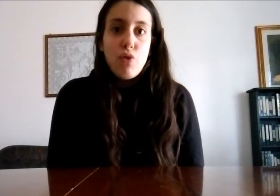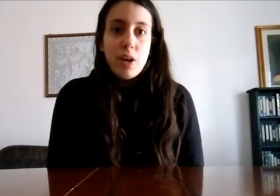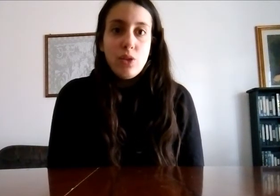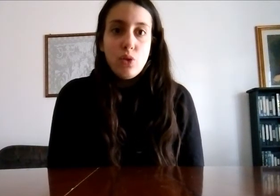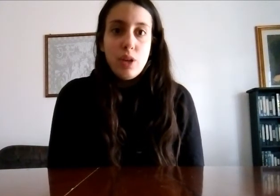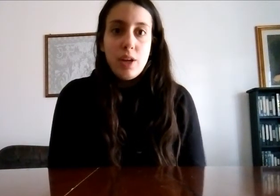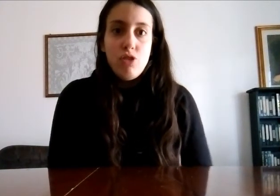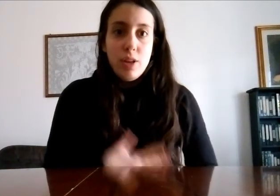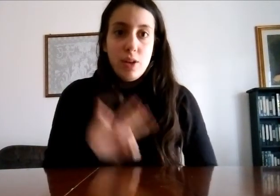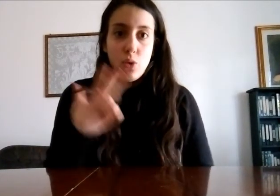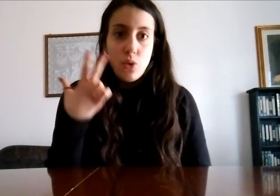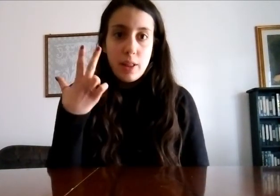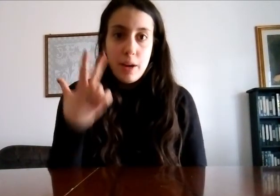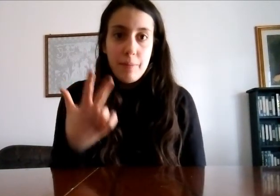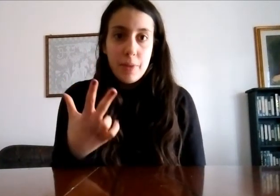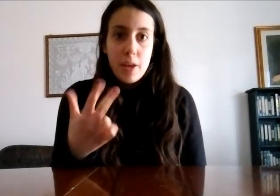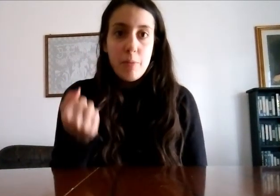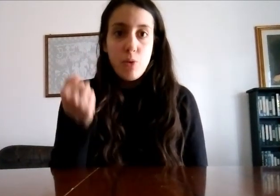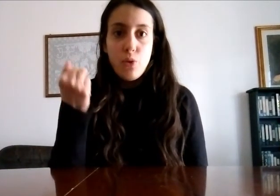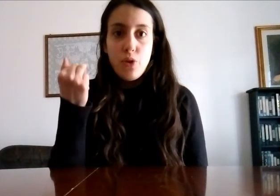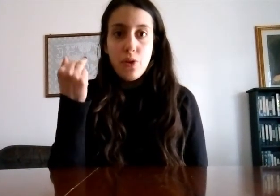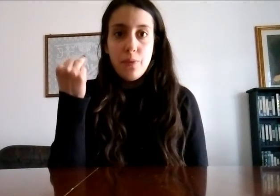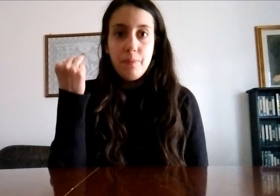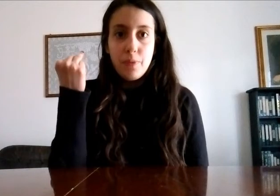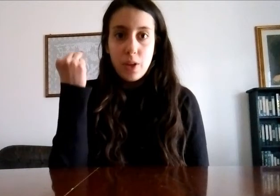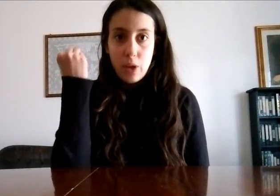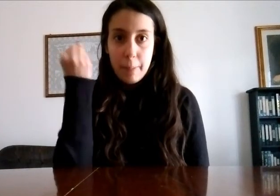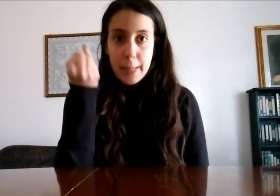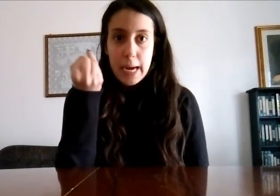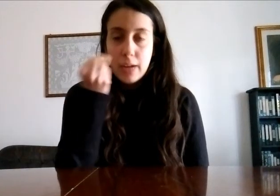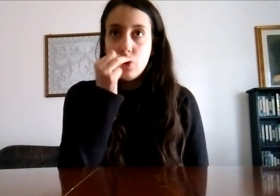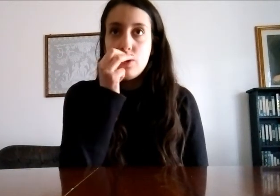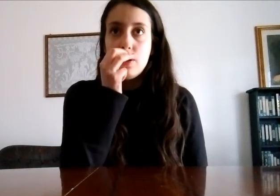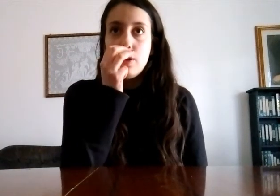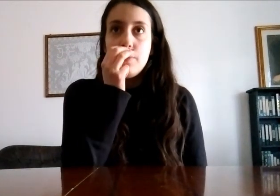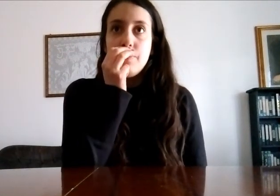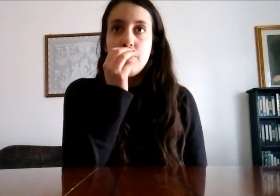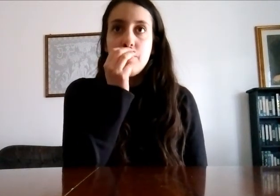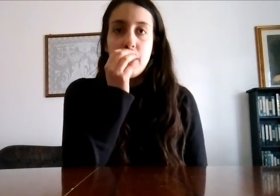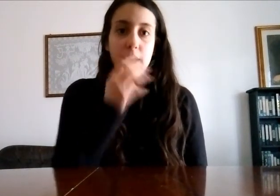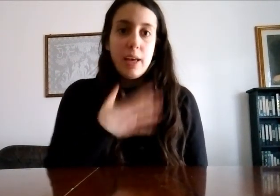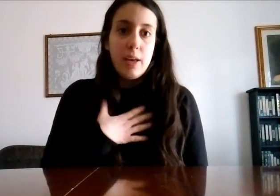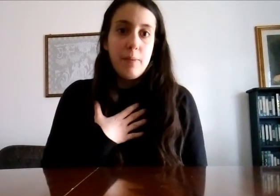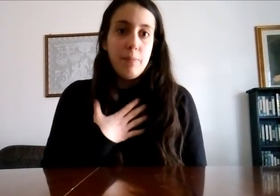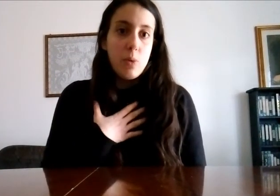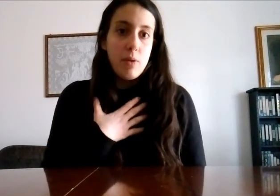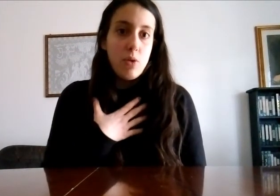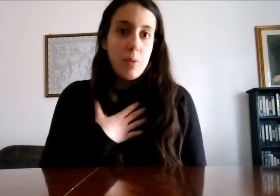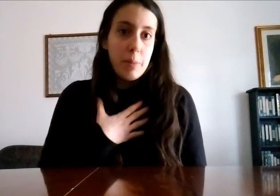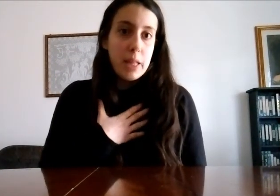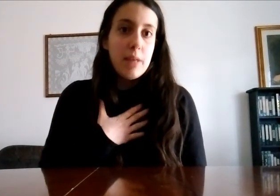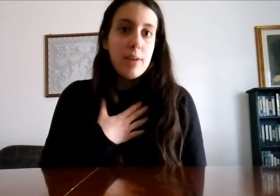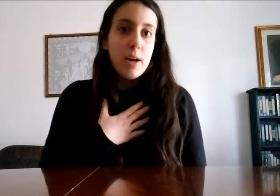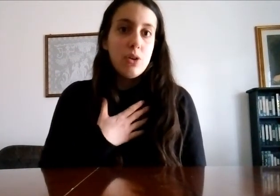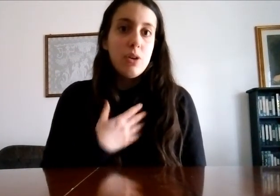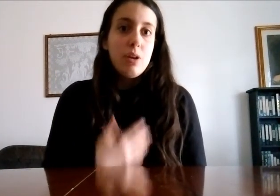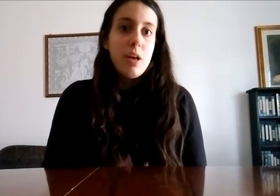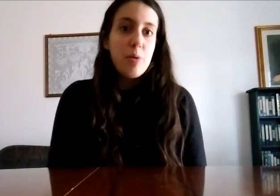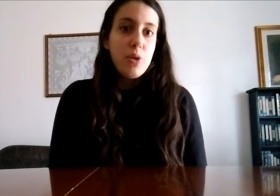fatto tre giri di corsa poi uno che ho camminato perché dovevo riprendere il fiato e poi ho